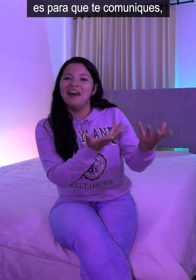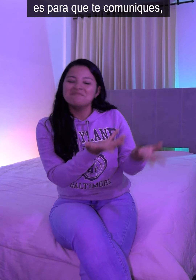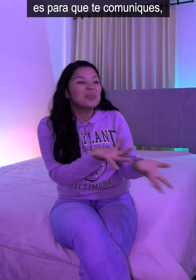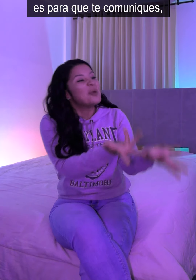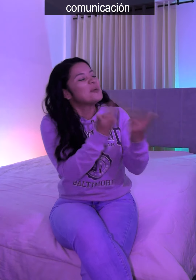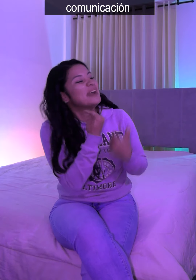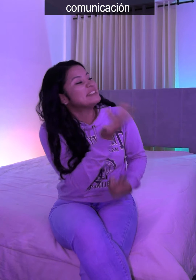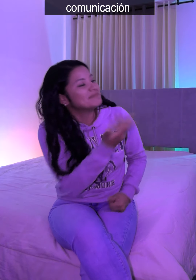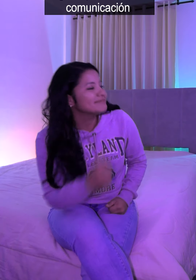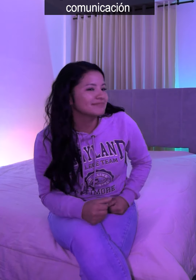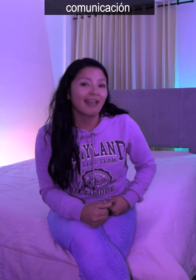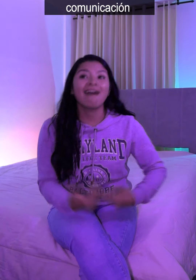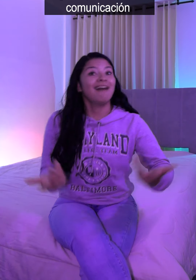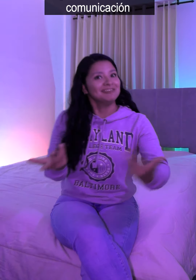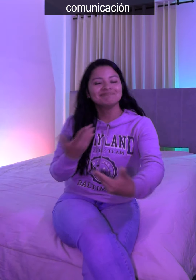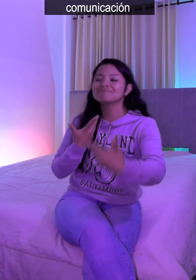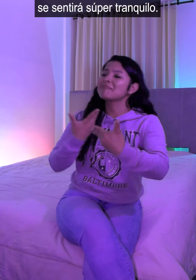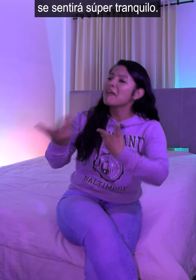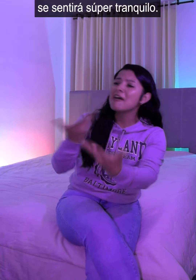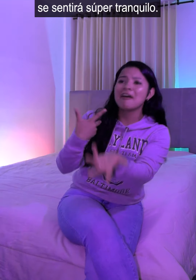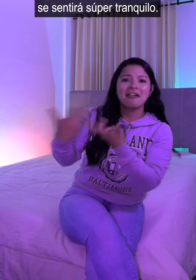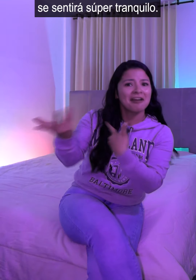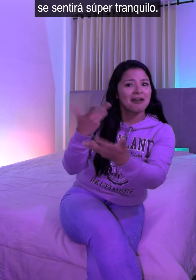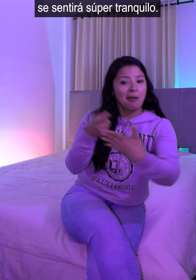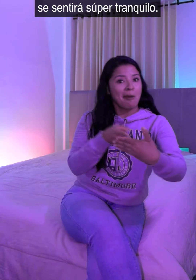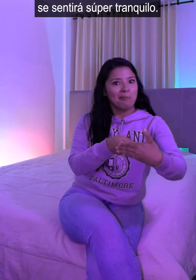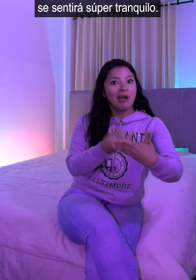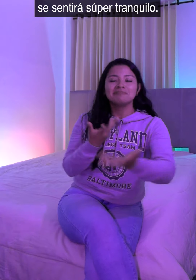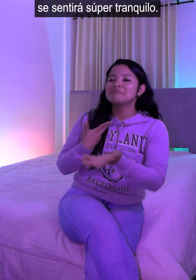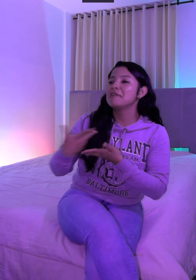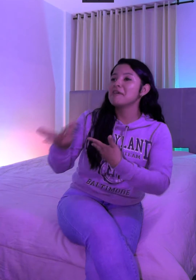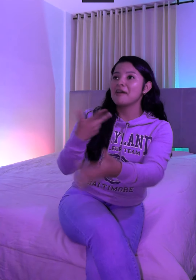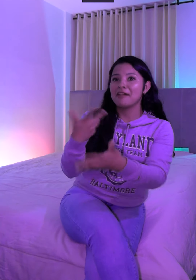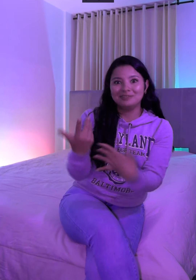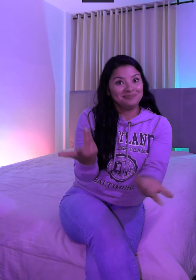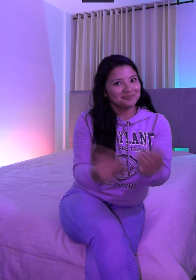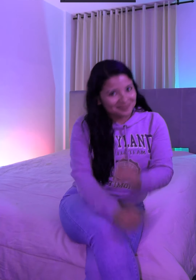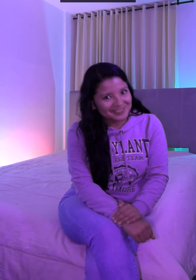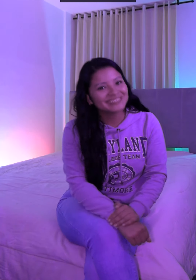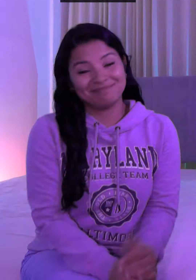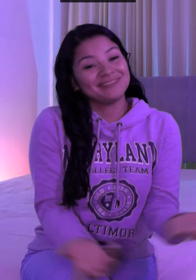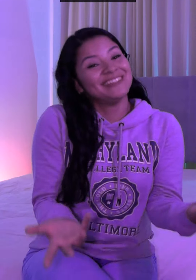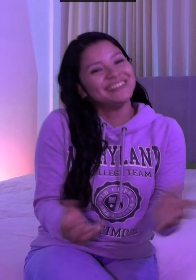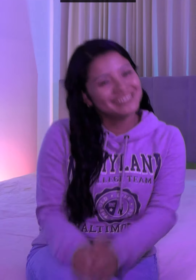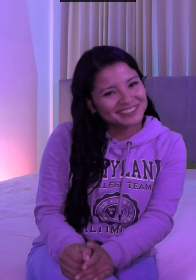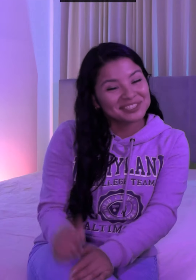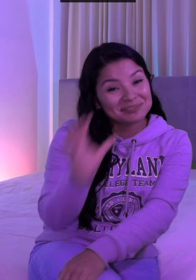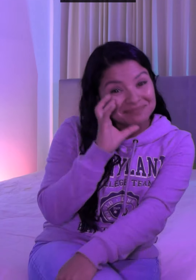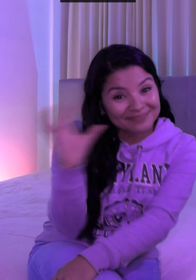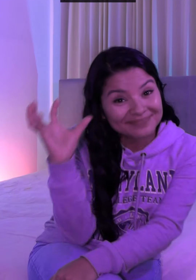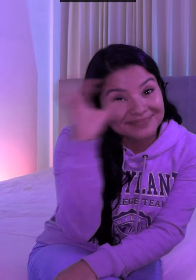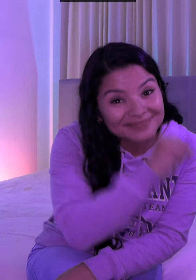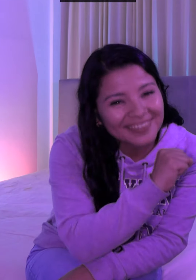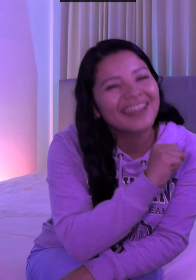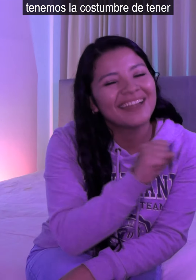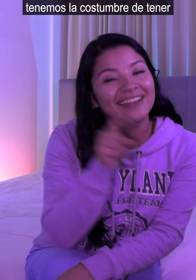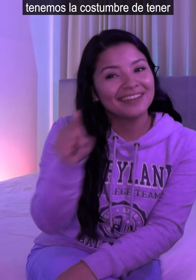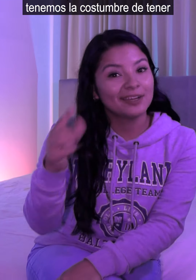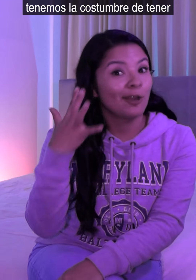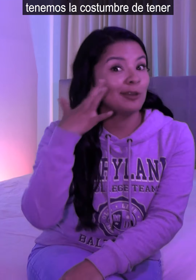comuniques. Seguro que cuando la comunicación vaya andando se sentirá súper tranquilo y ya. Ah, otra cosa. Las personas